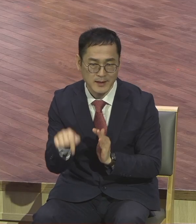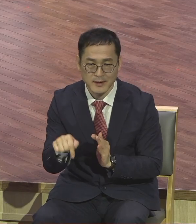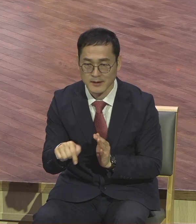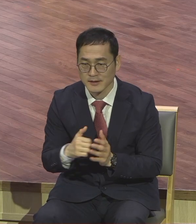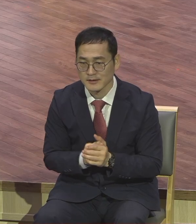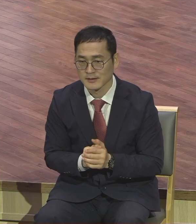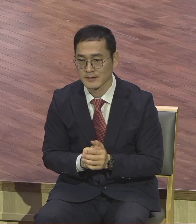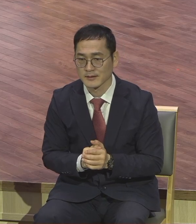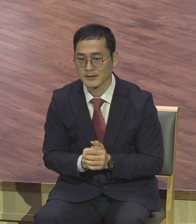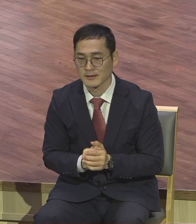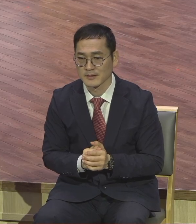제자들이요.